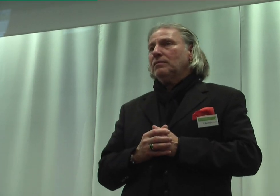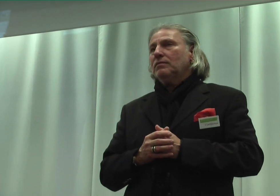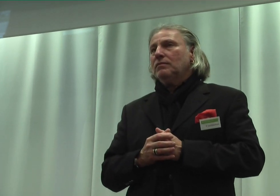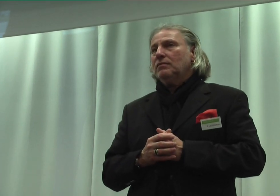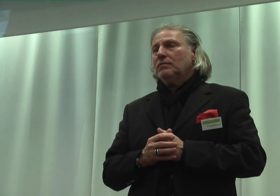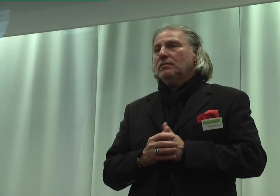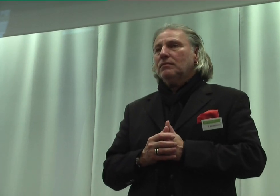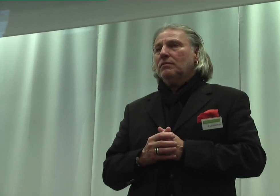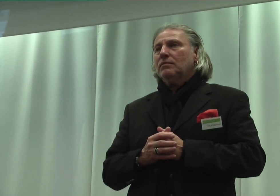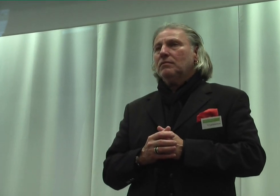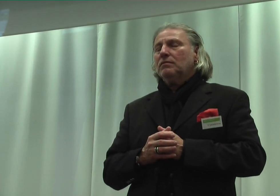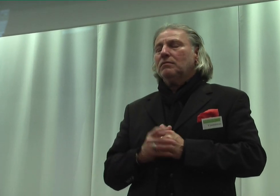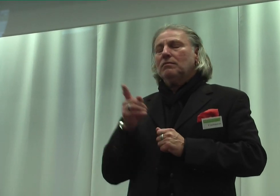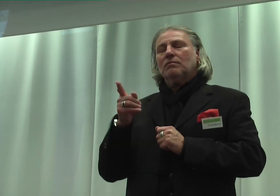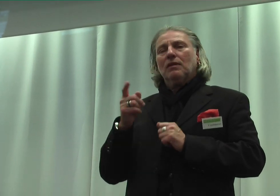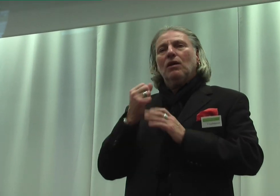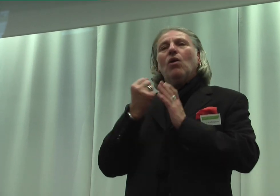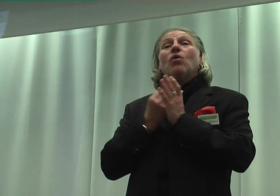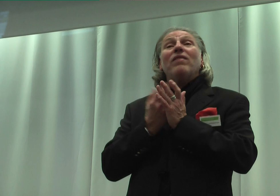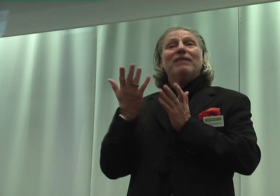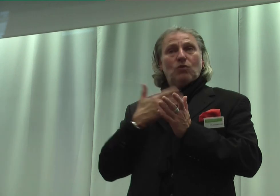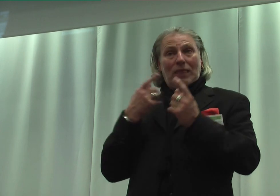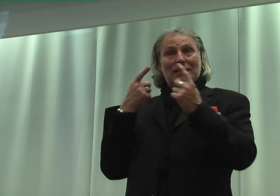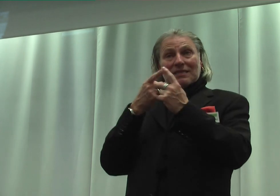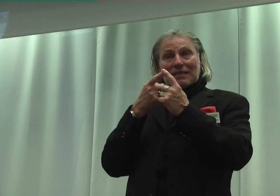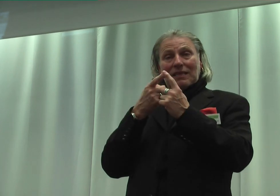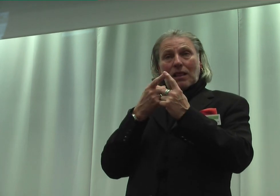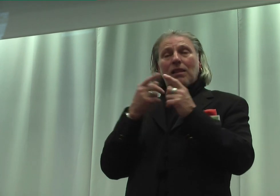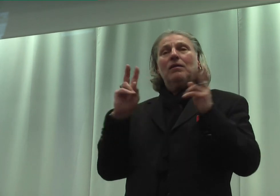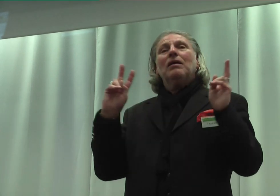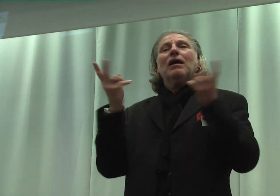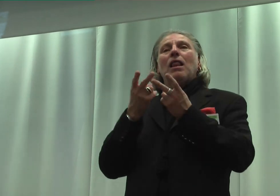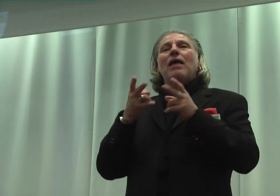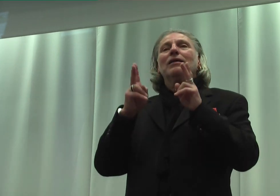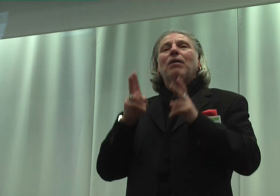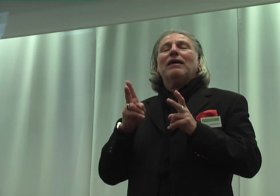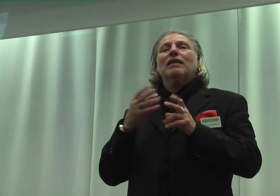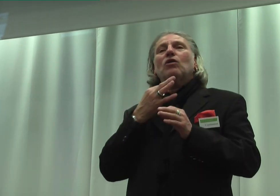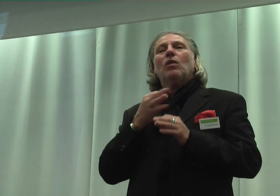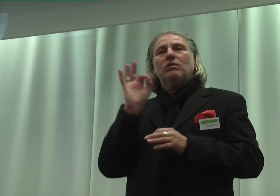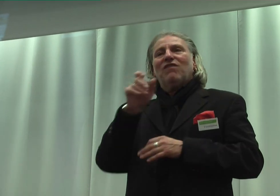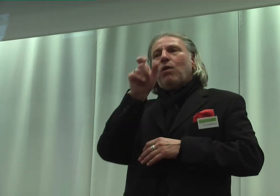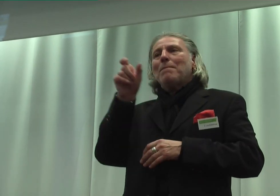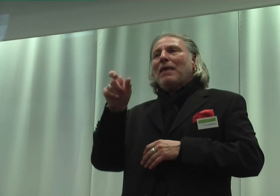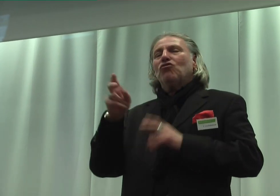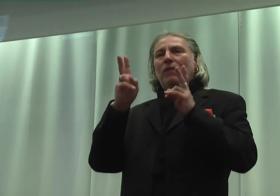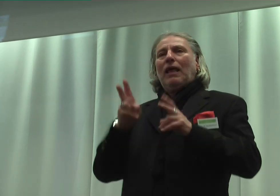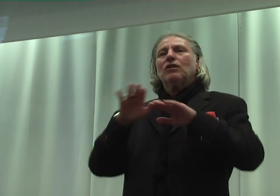Die Konvention hat als Ziel den folgenden gleichberechtigten Genuss der Menschenrechte und Grundfreiheit